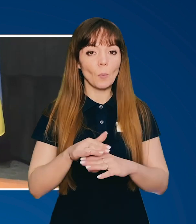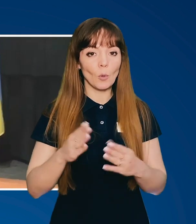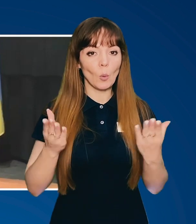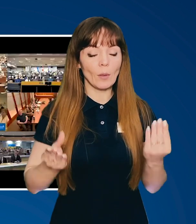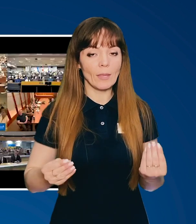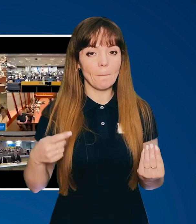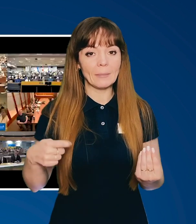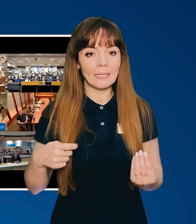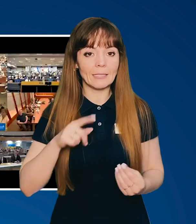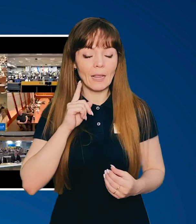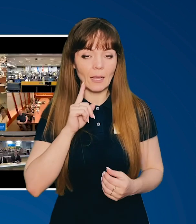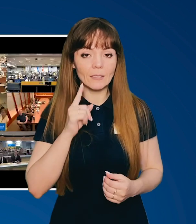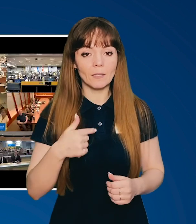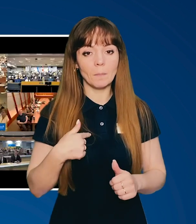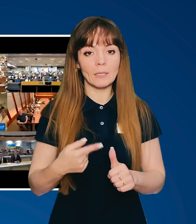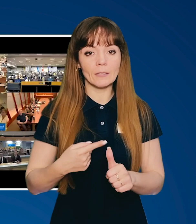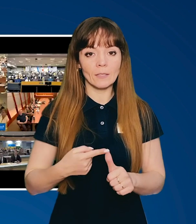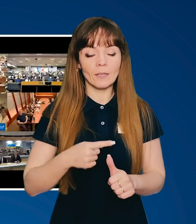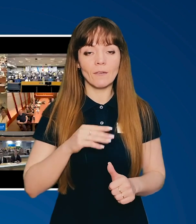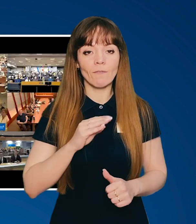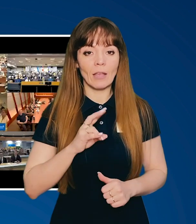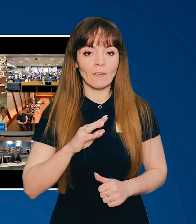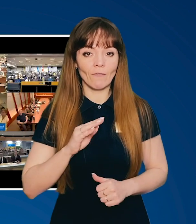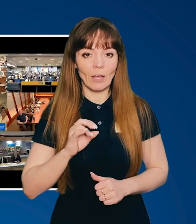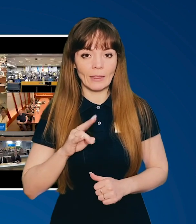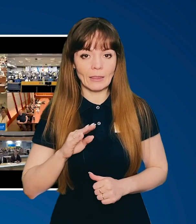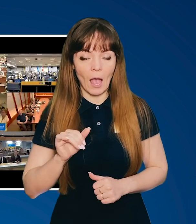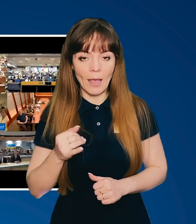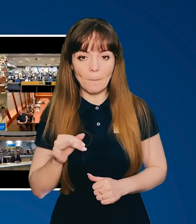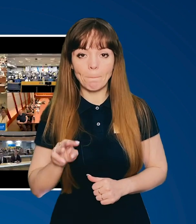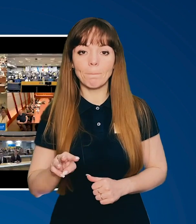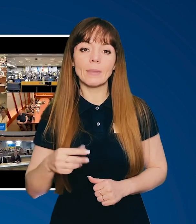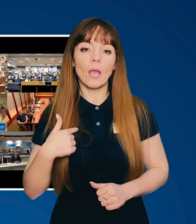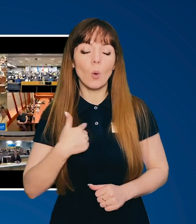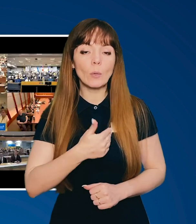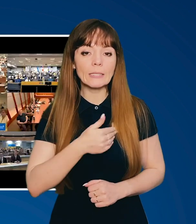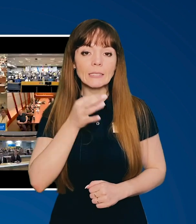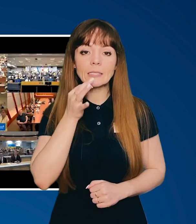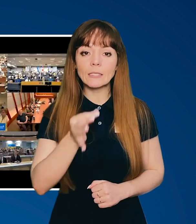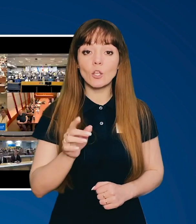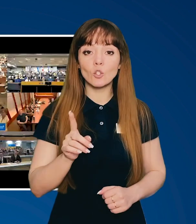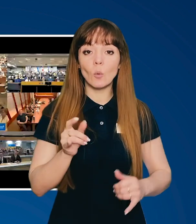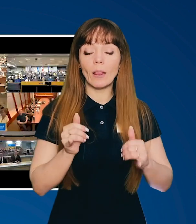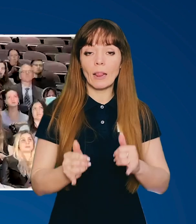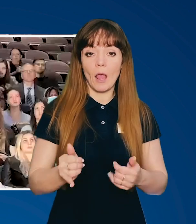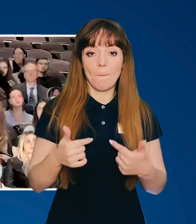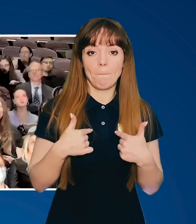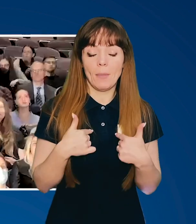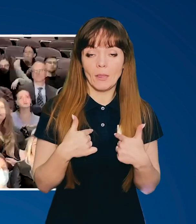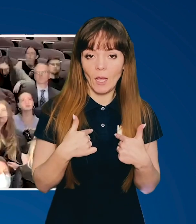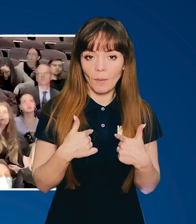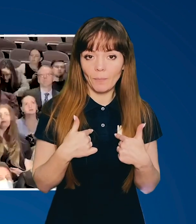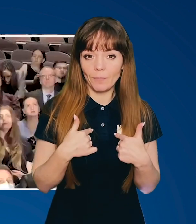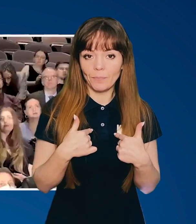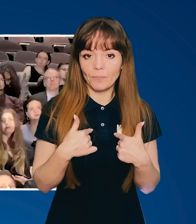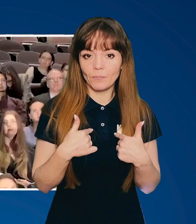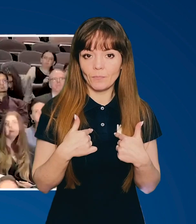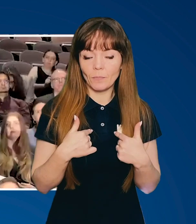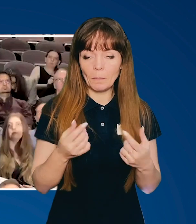Доброго дня, президент Зеленський. Мене звати Фейк Майдамі. Я хотіла сказати, що для мене